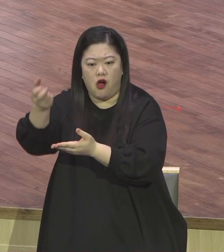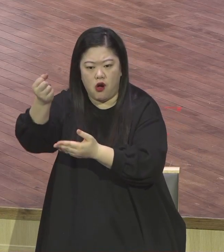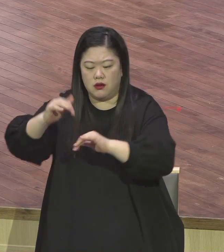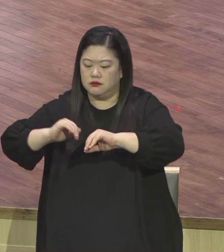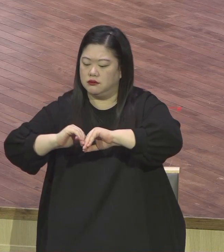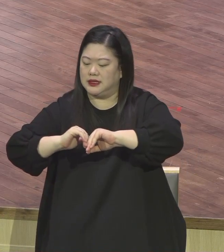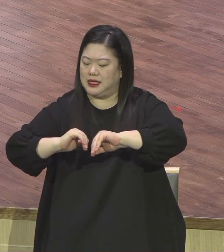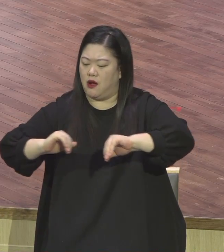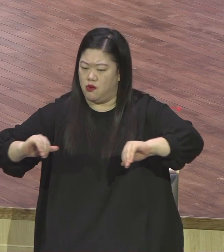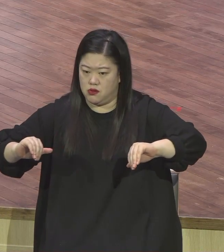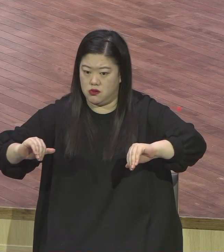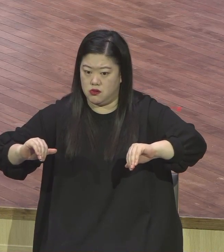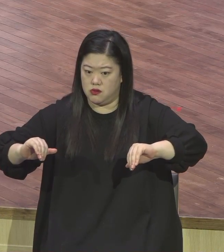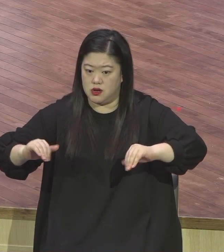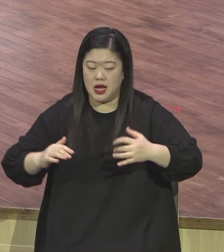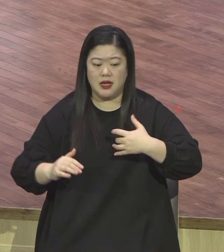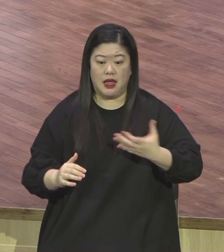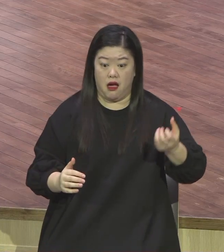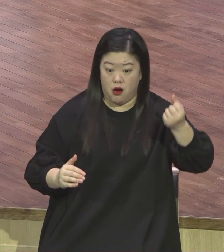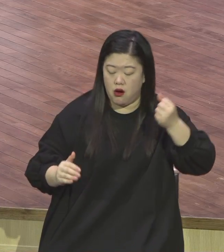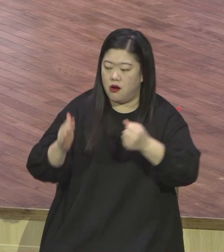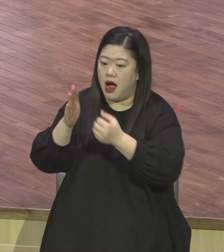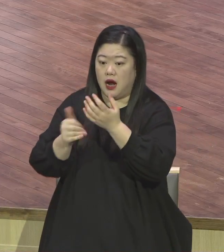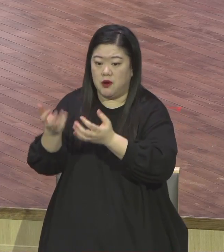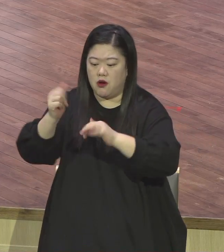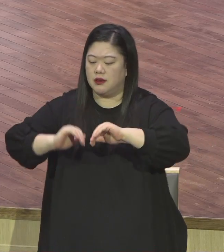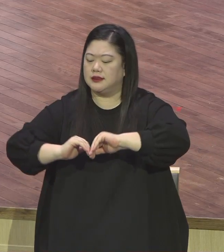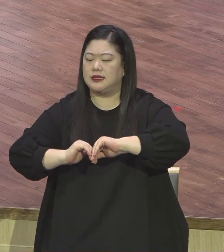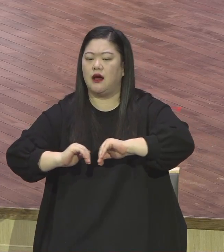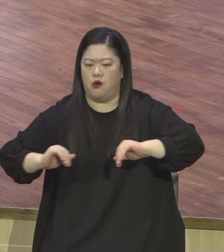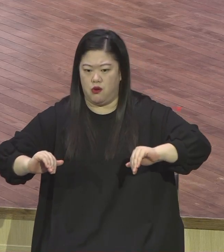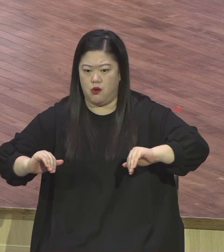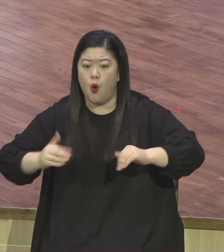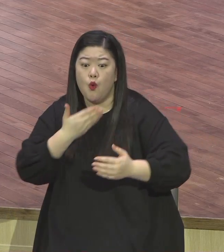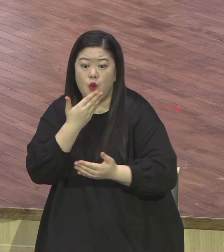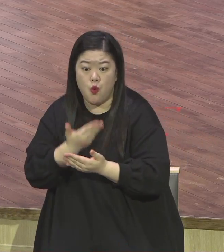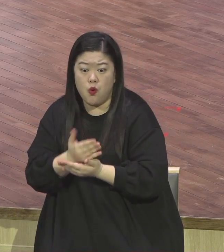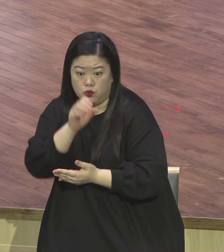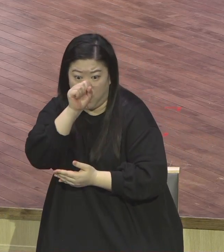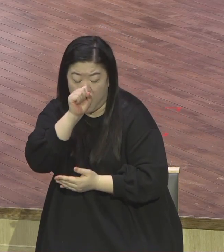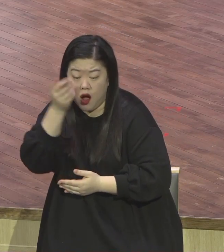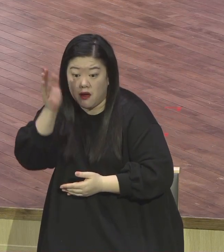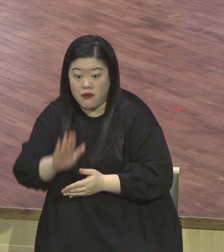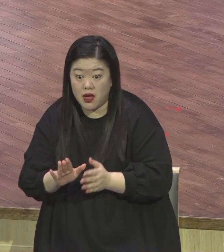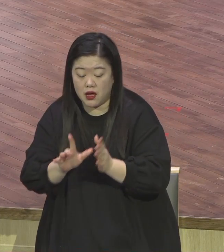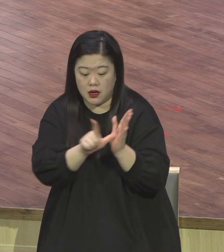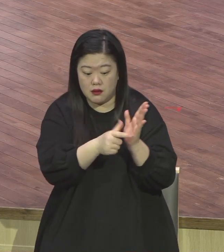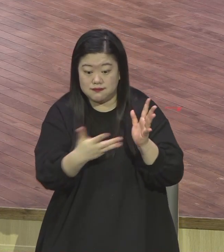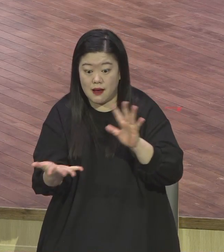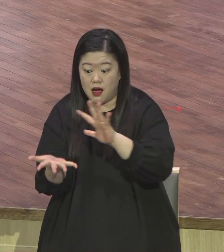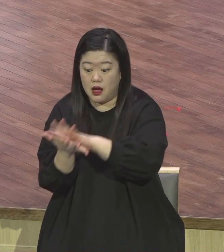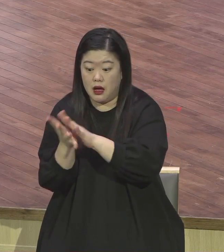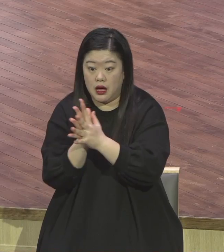나가느냐 부모를 복량을 해야 되는데 부모님을 모셔야 되는데 이걸 악용을 한 겁니다